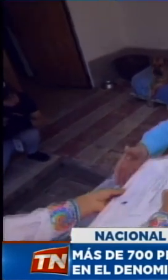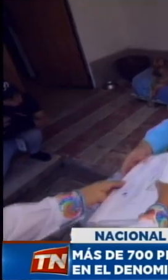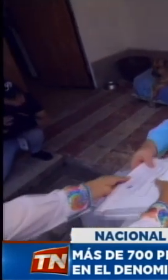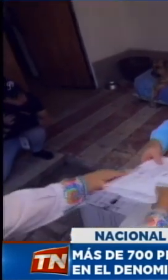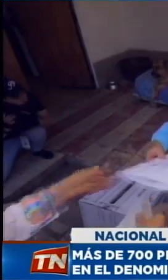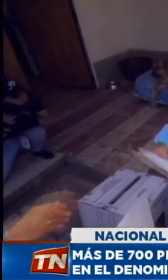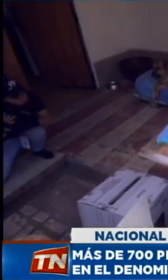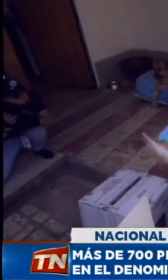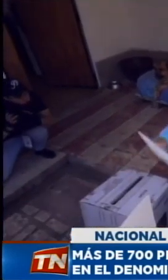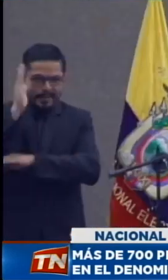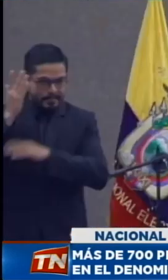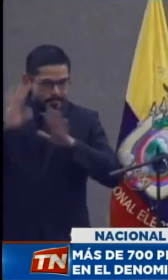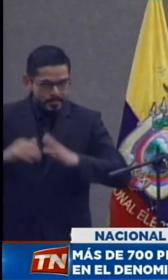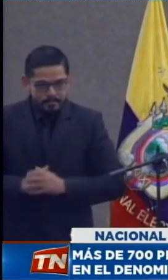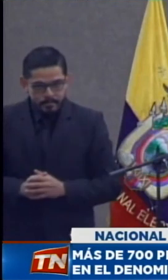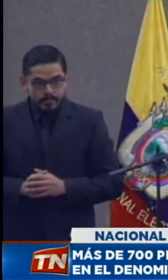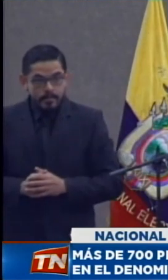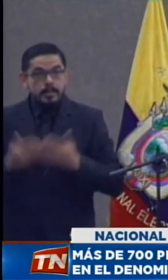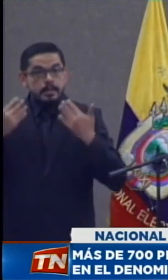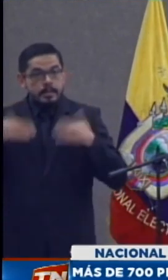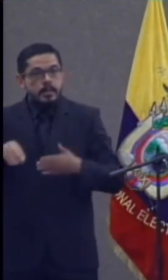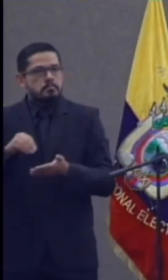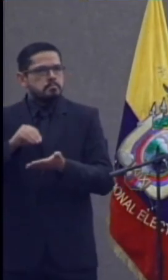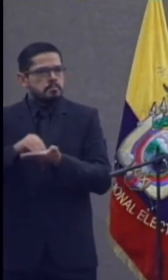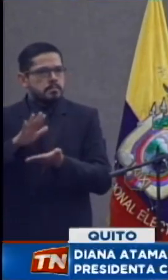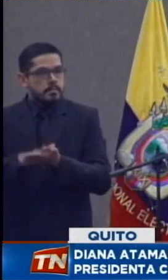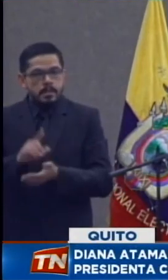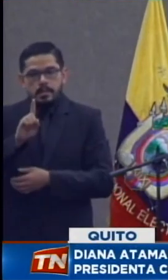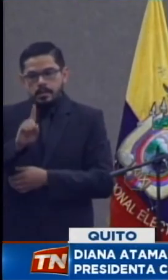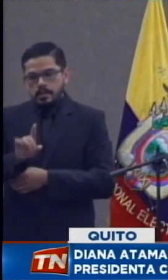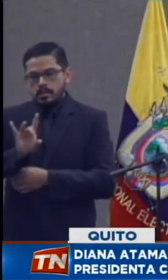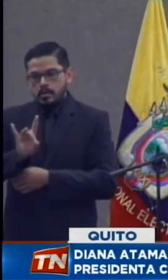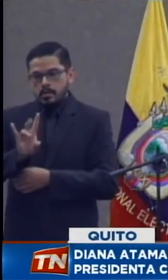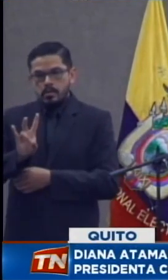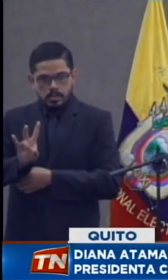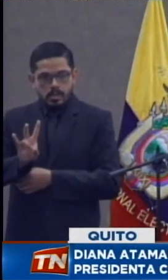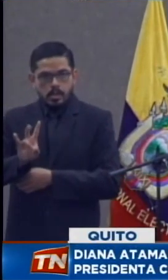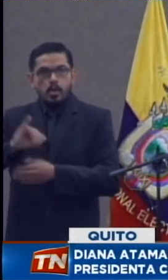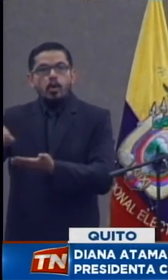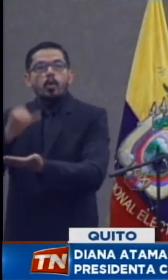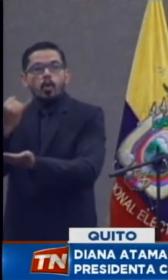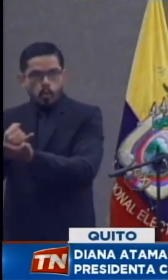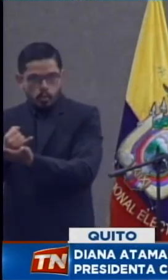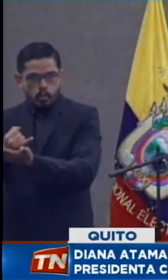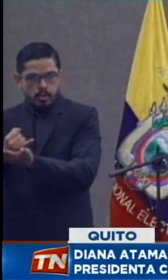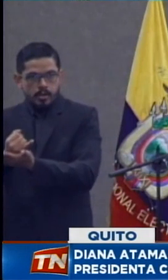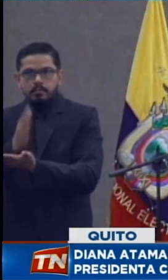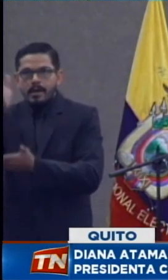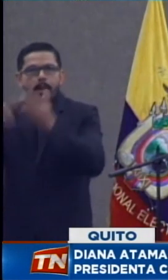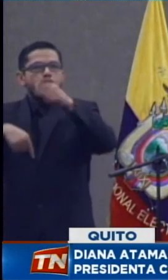inscribieron en el CNE. Hemos implementado 187 juntas receptoras del voto móvil